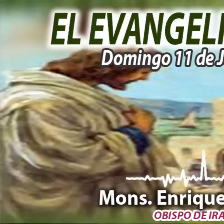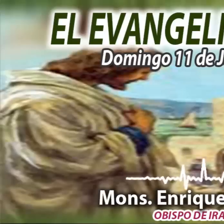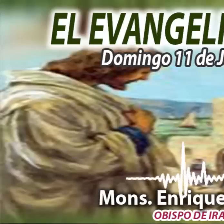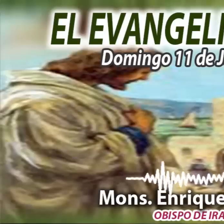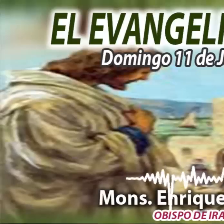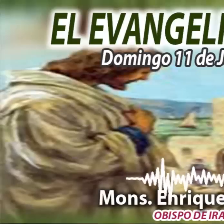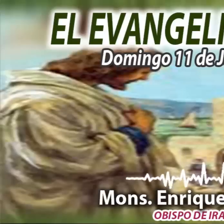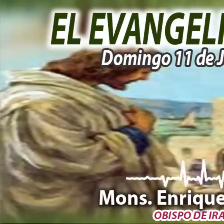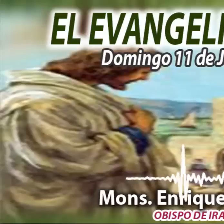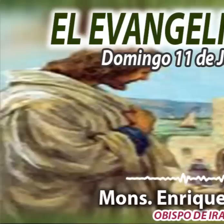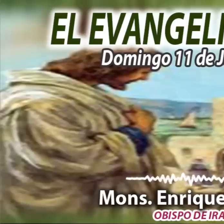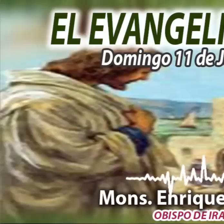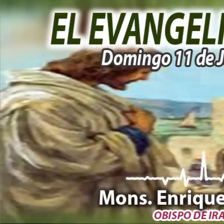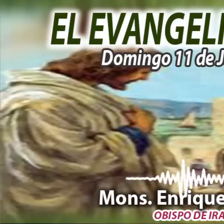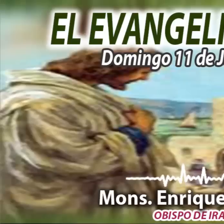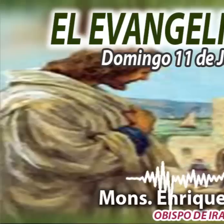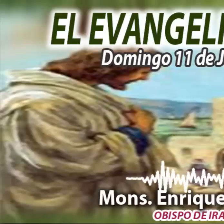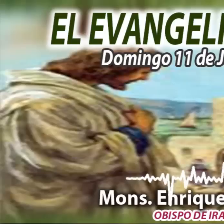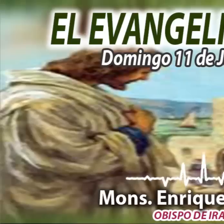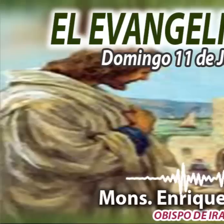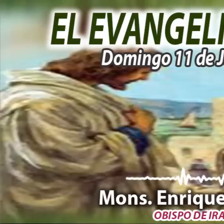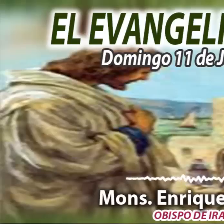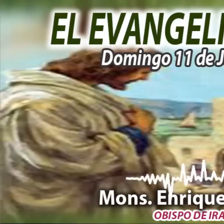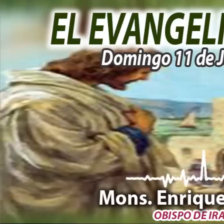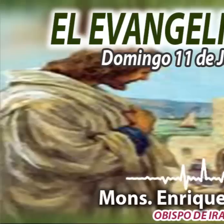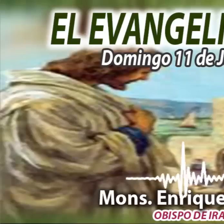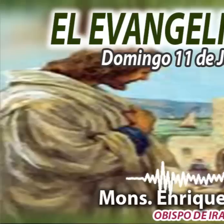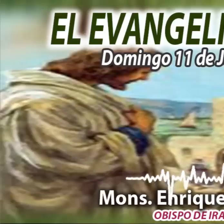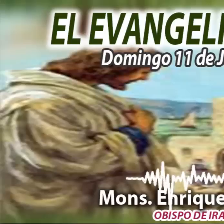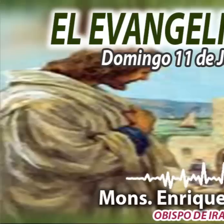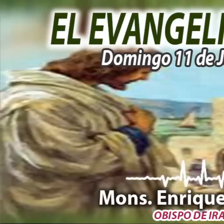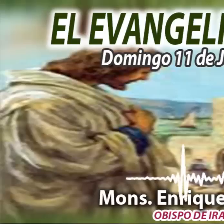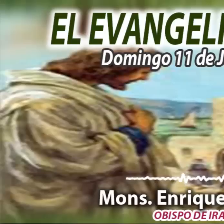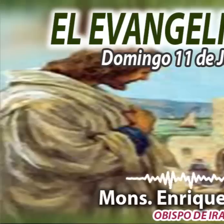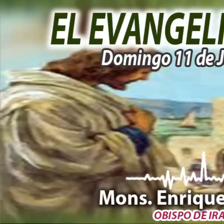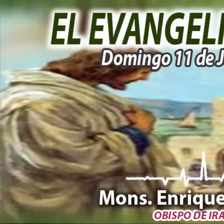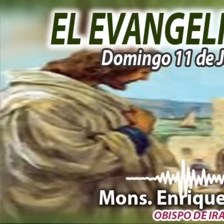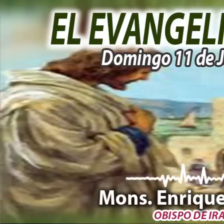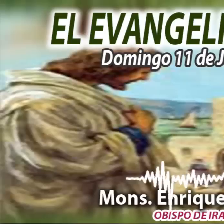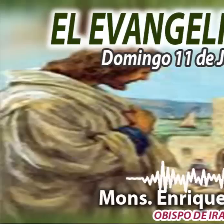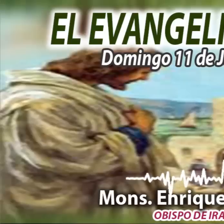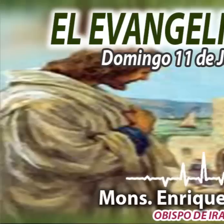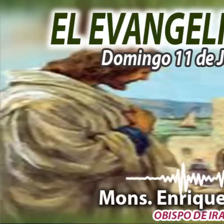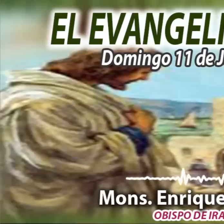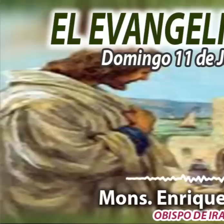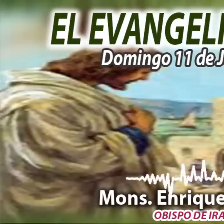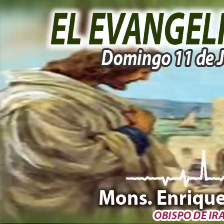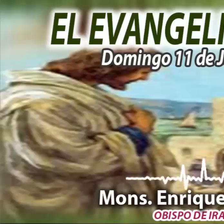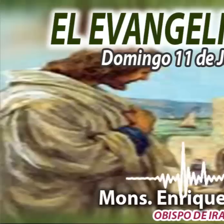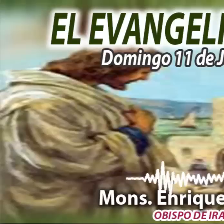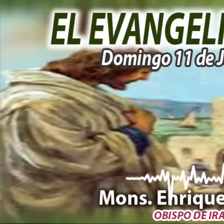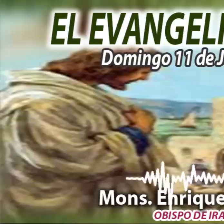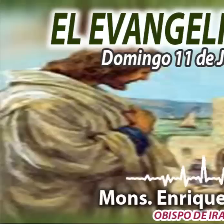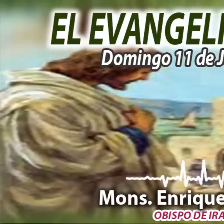El Evangelio del Día, en voz de Monseñor Enrique Díaz, a través de Radio María, Voz de